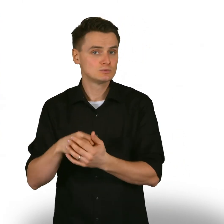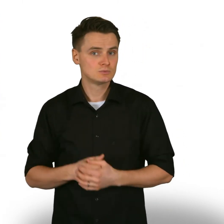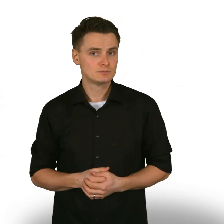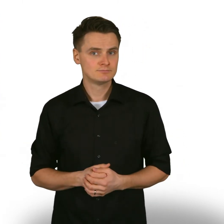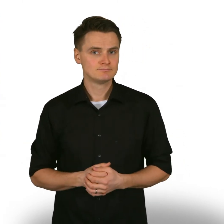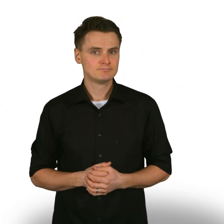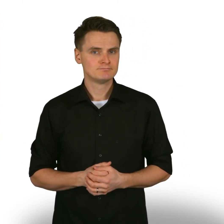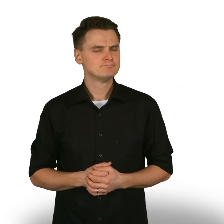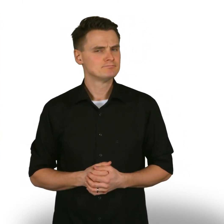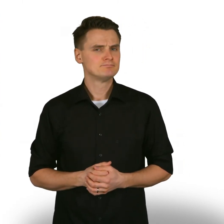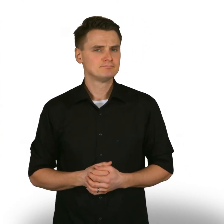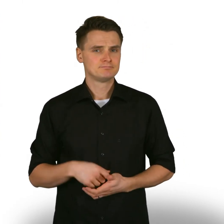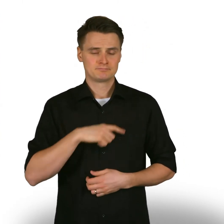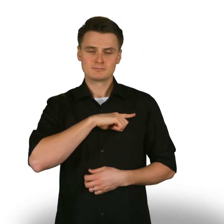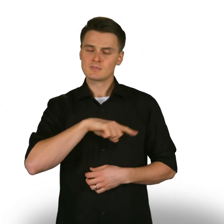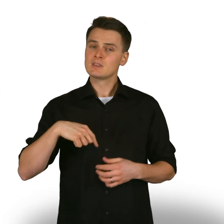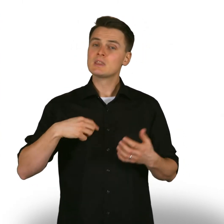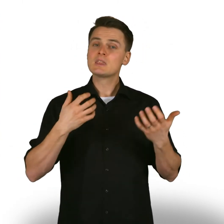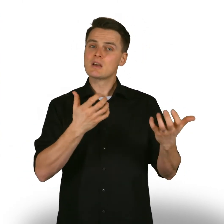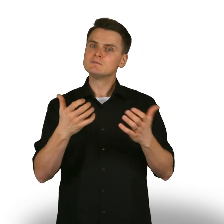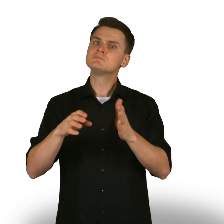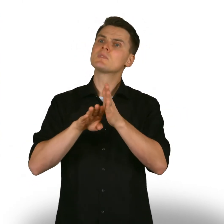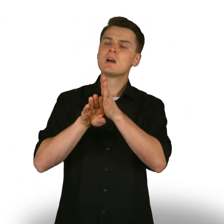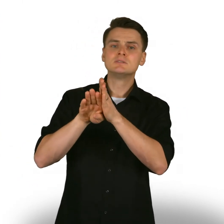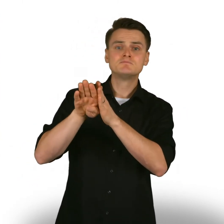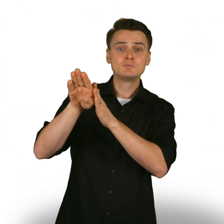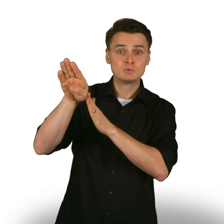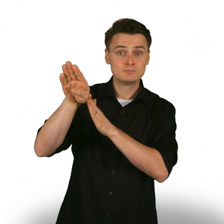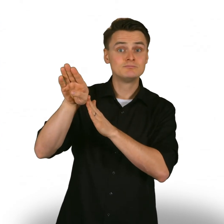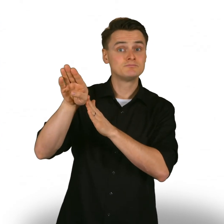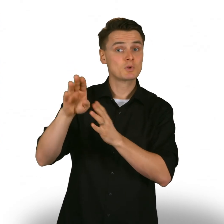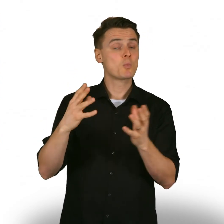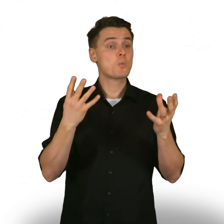Tähän tarvitsemme kasvua ja yhteisvastuuta.